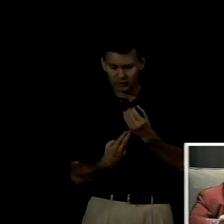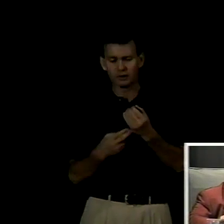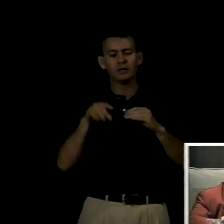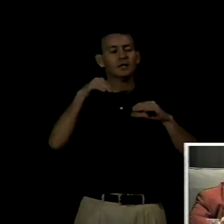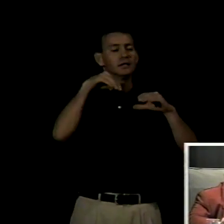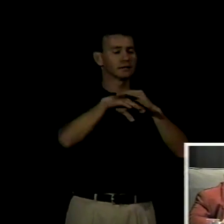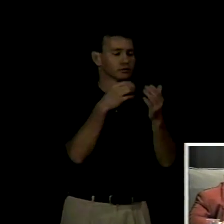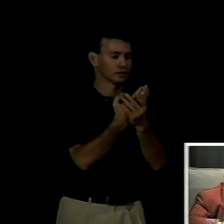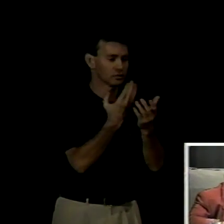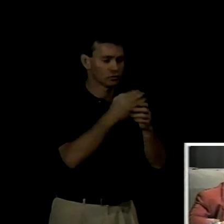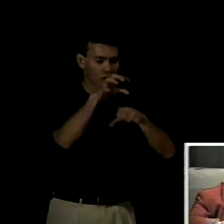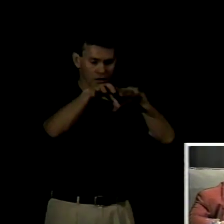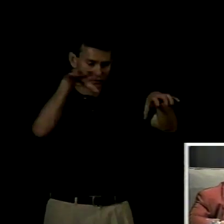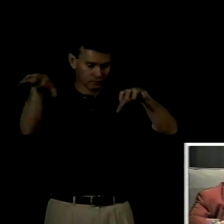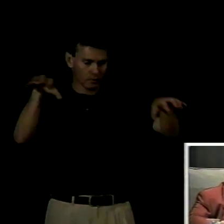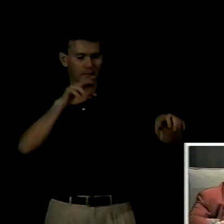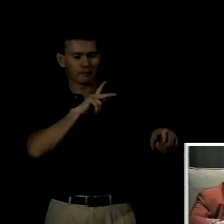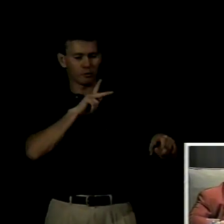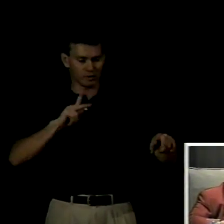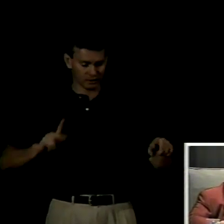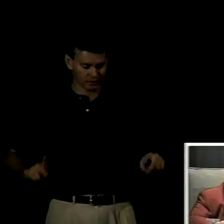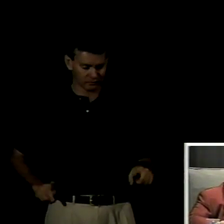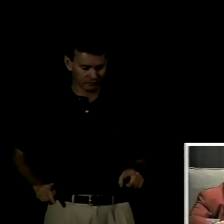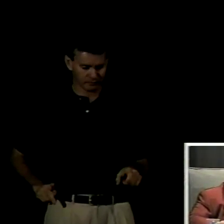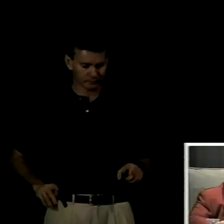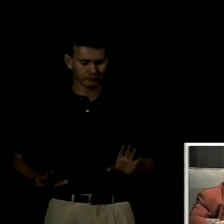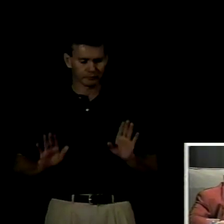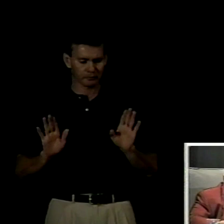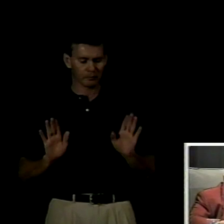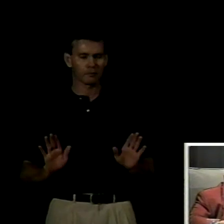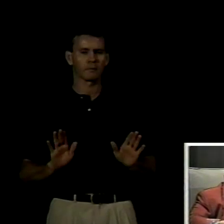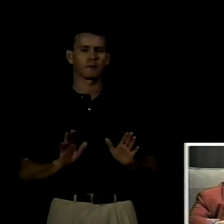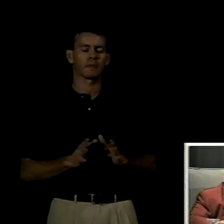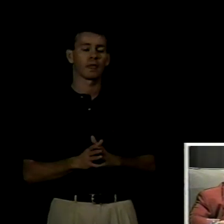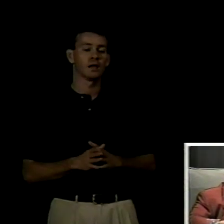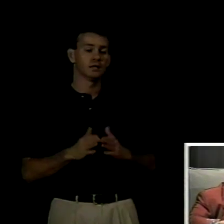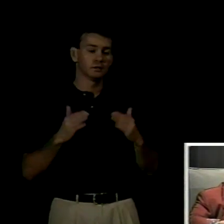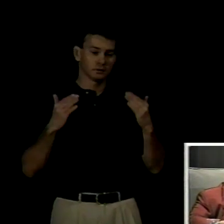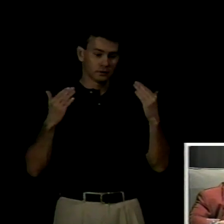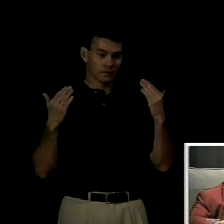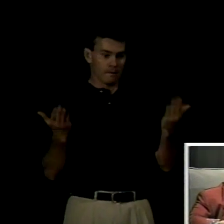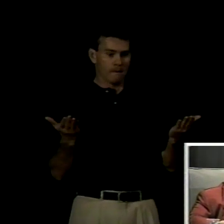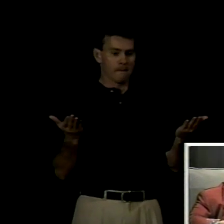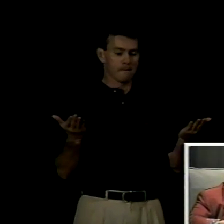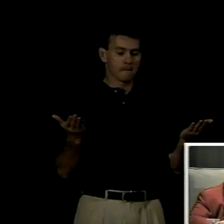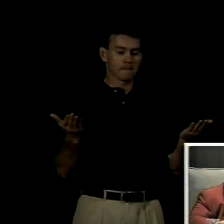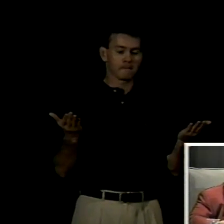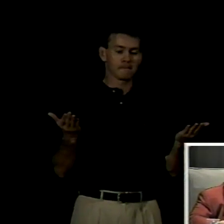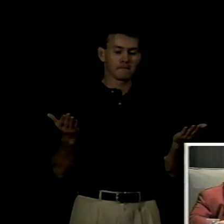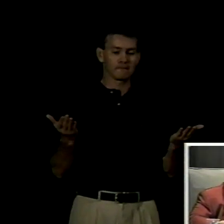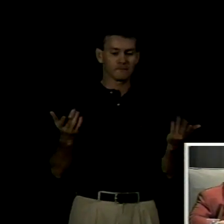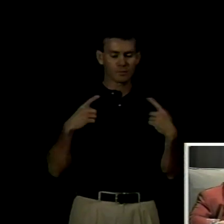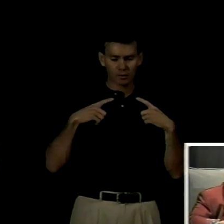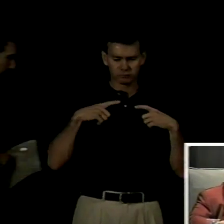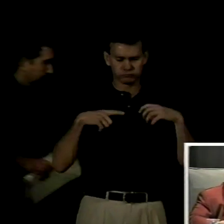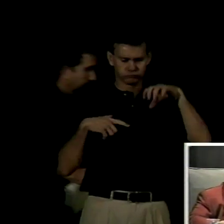llevarlas a cabo asimismo esta implementación contó con un equipo multidisciplinario de trabajo